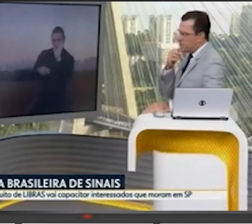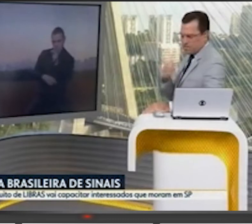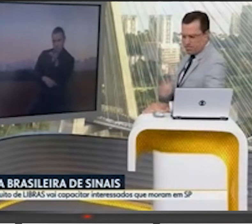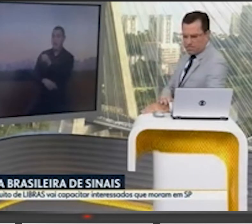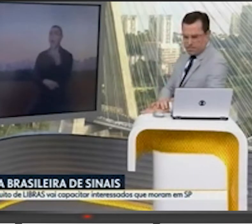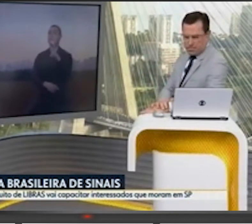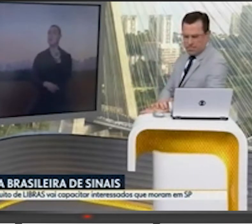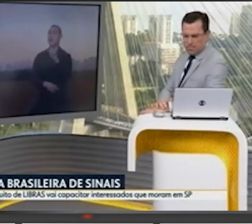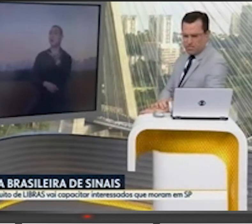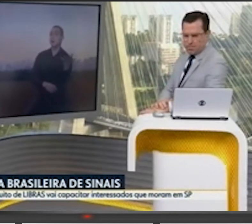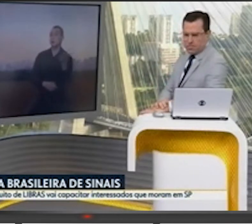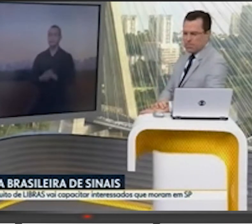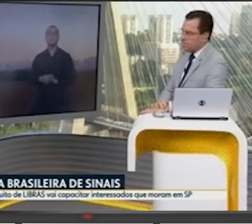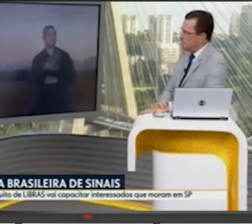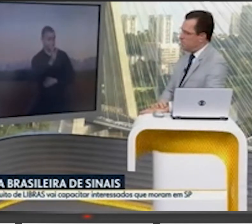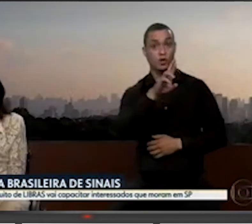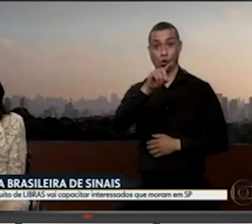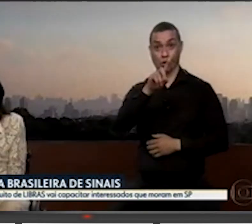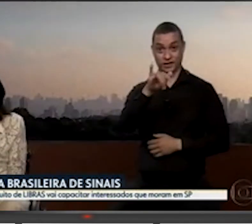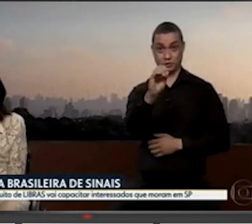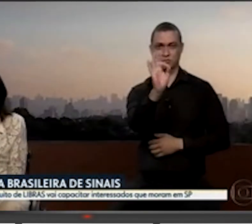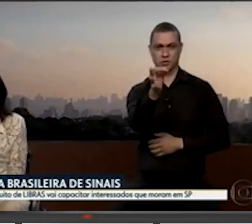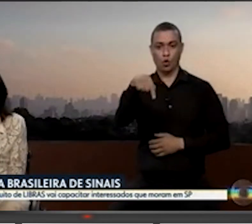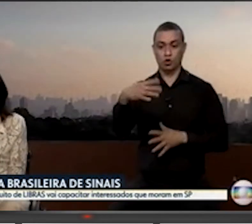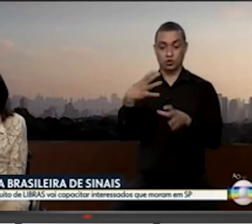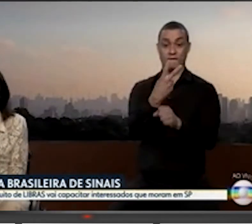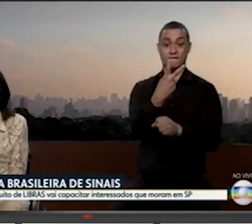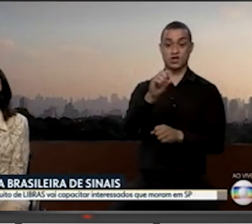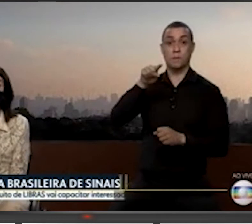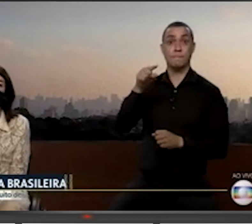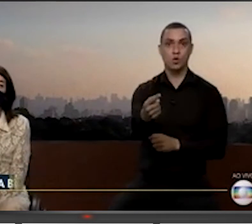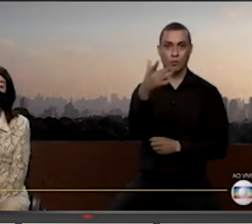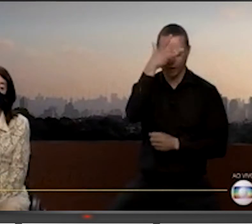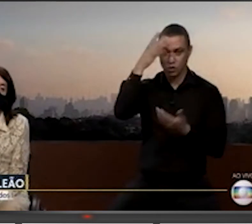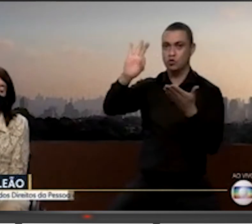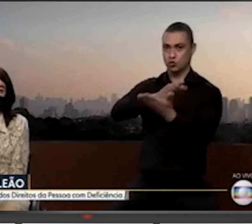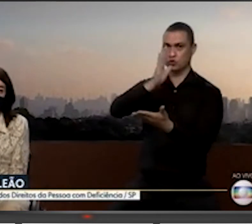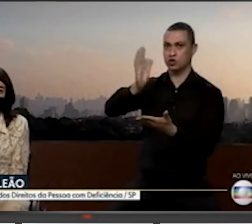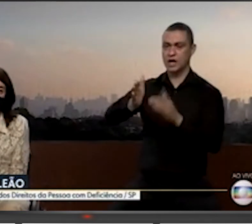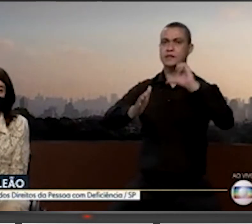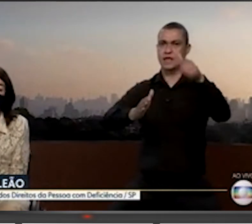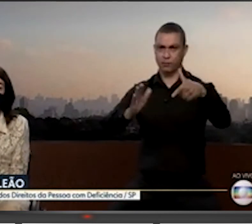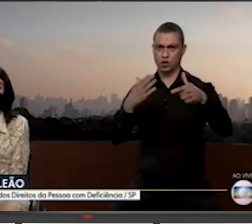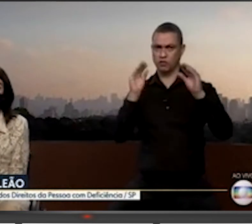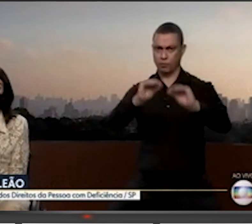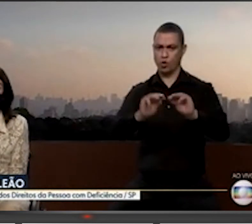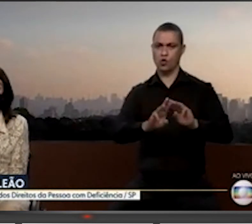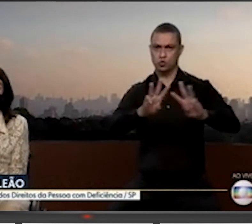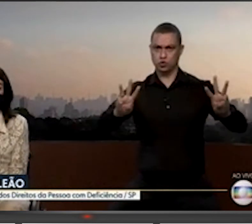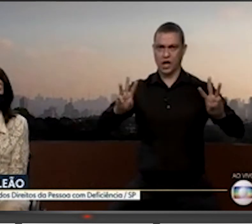Rodrigo, nós temos hoje mais de 20 mil pessoas inscritas. Depois eu gostaria de deixar o site, se vocês puderem ou